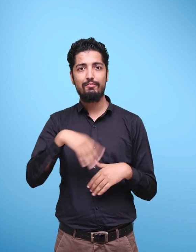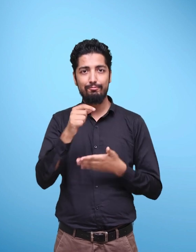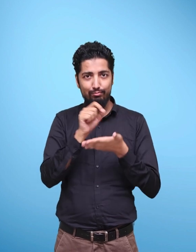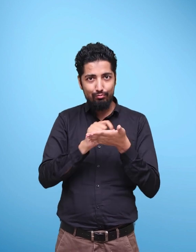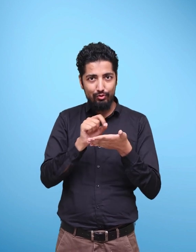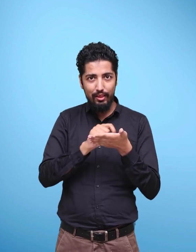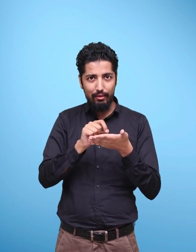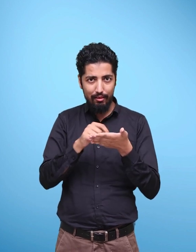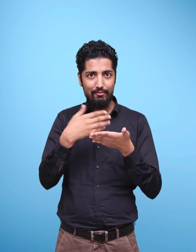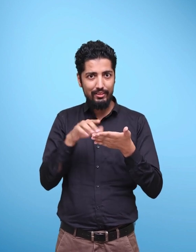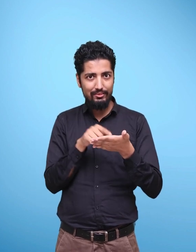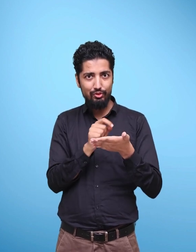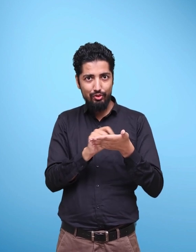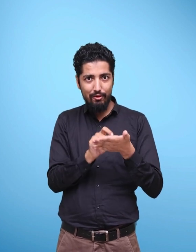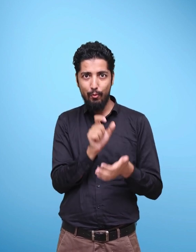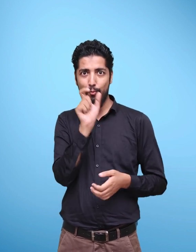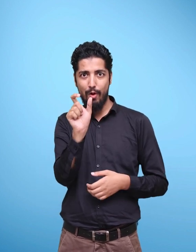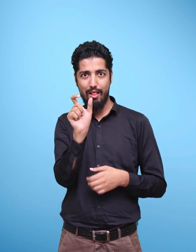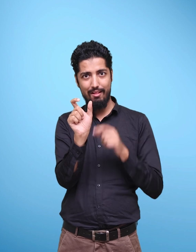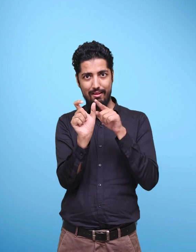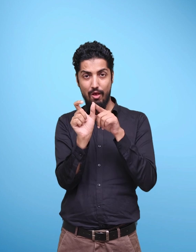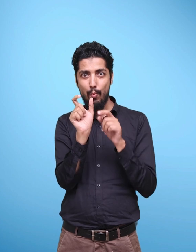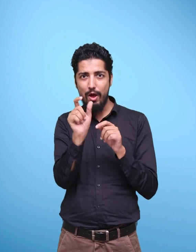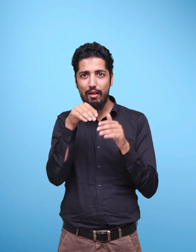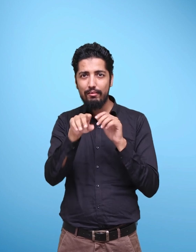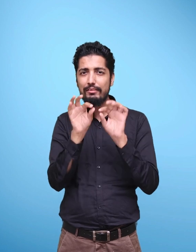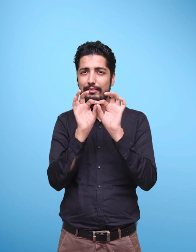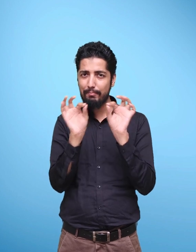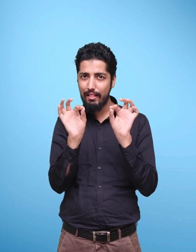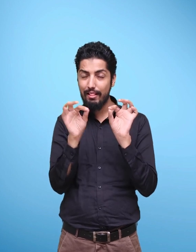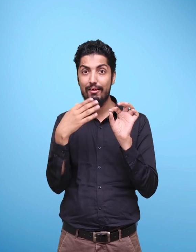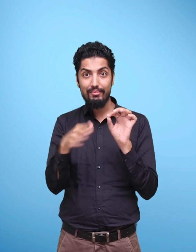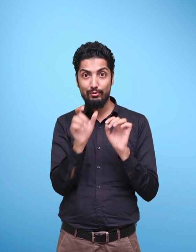and then to simple sentences has been followed.